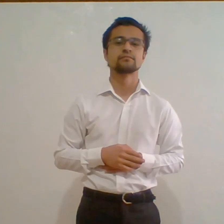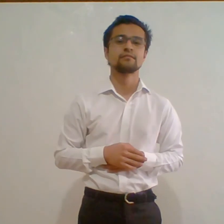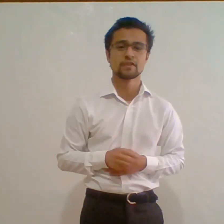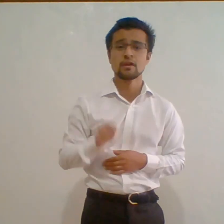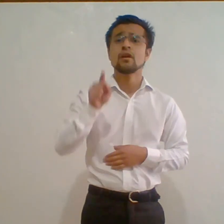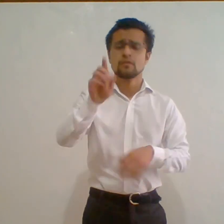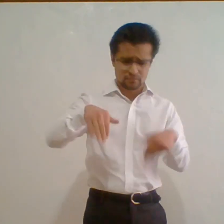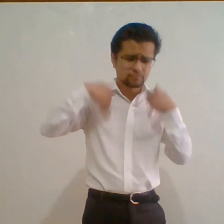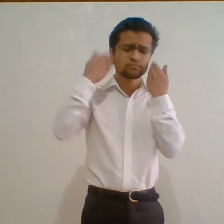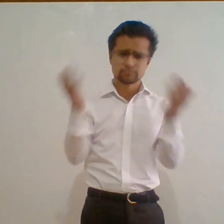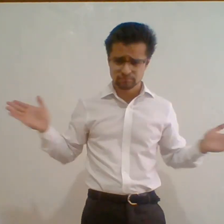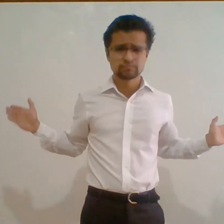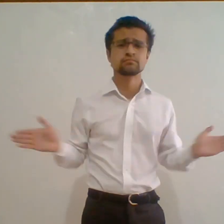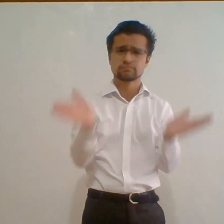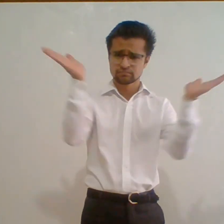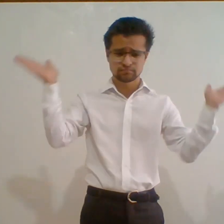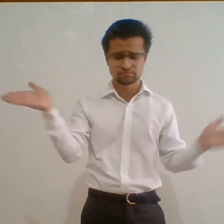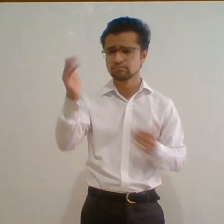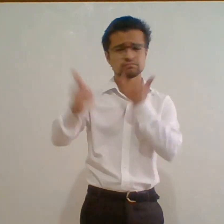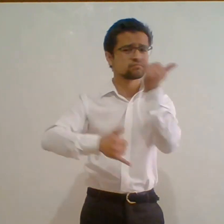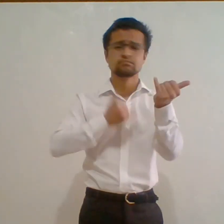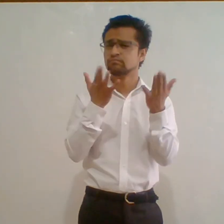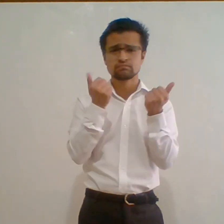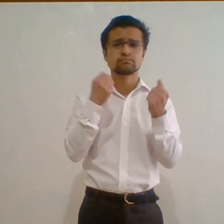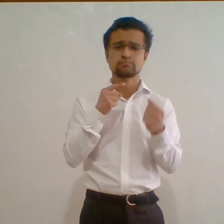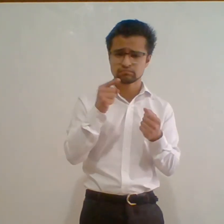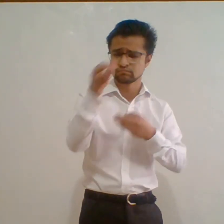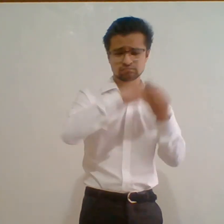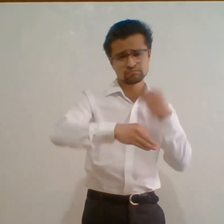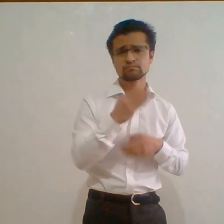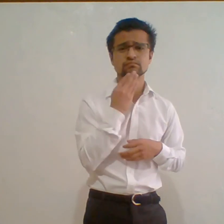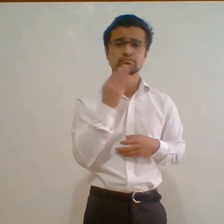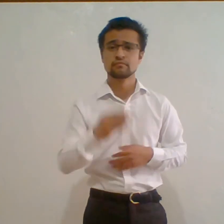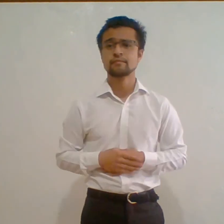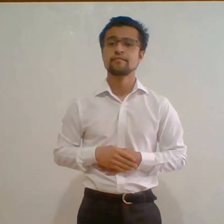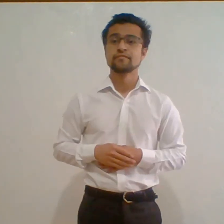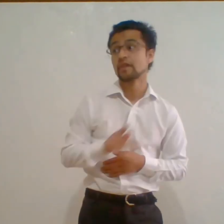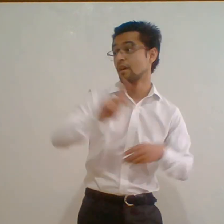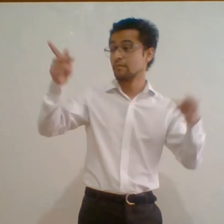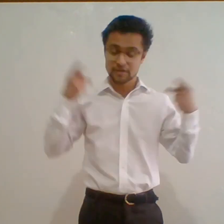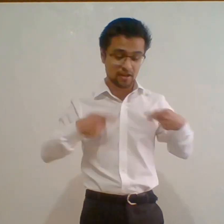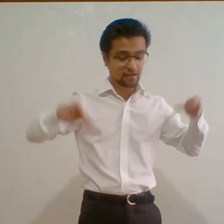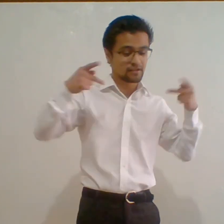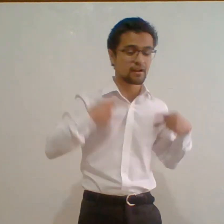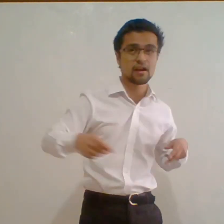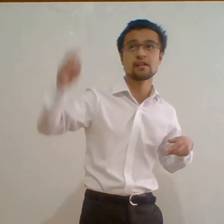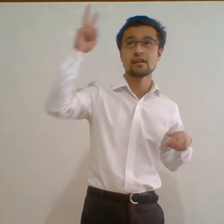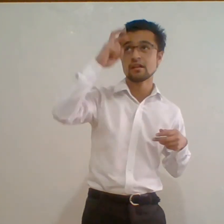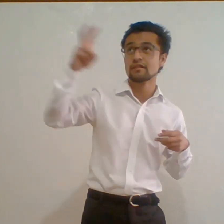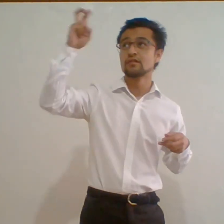No hay error posible, si estás cerca todo sale bien Capitán general de los